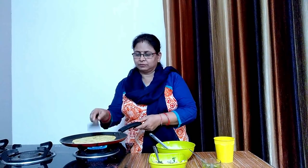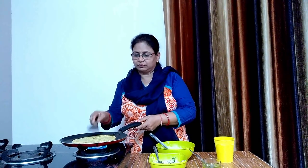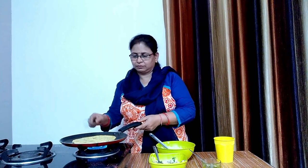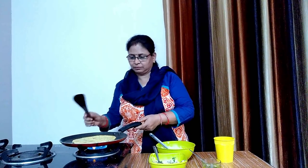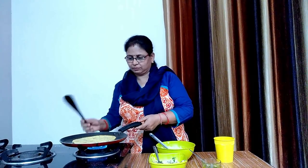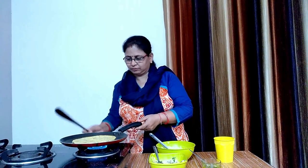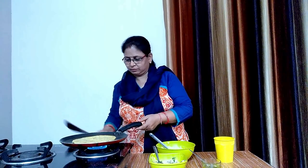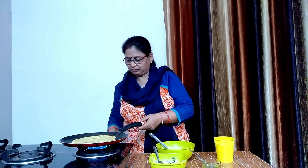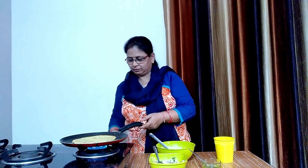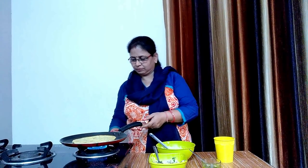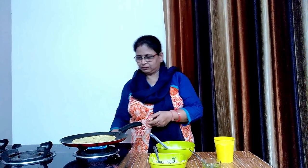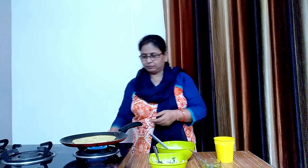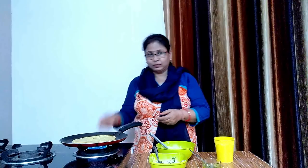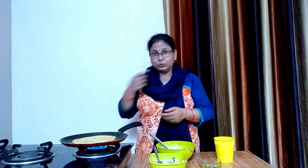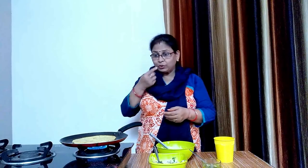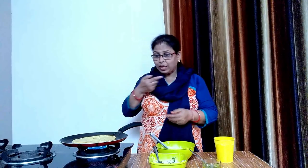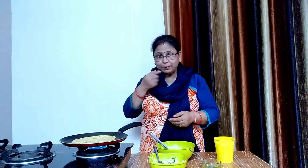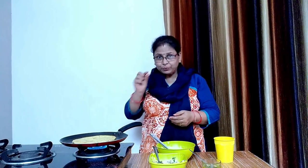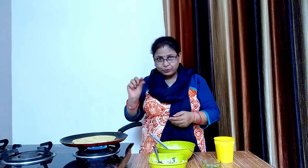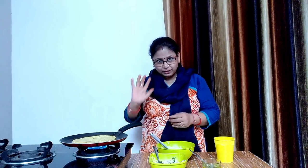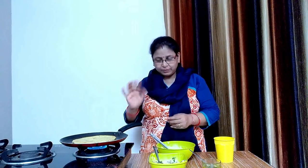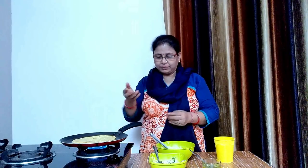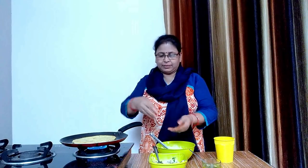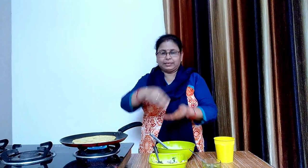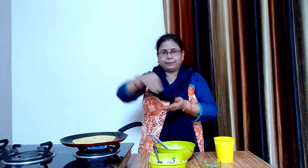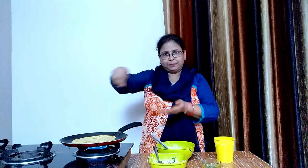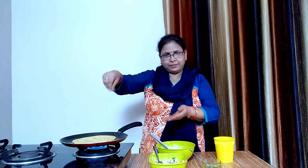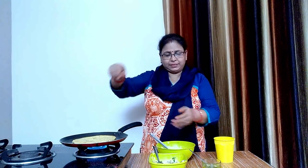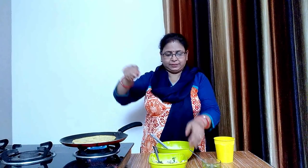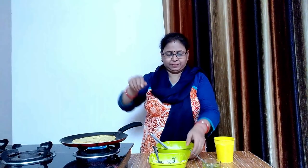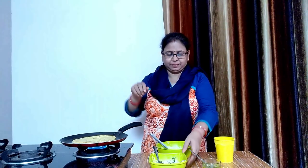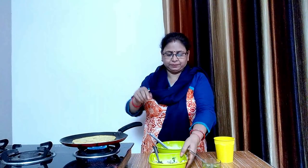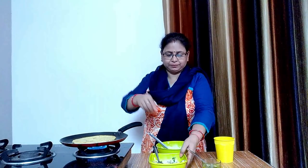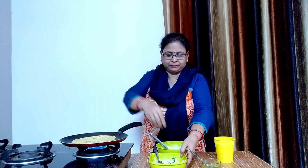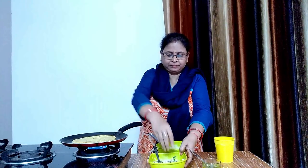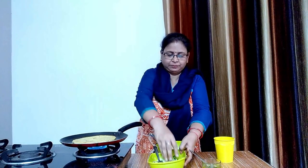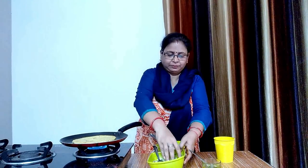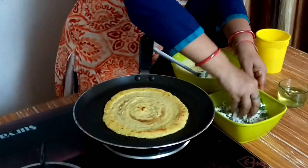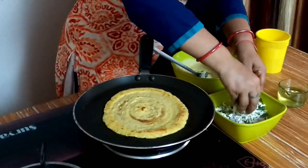देखिए दोनों साइट से सिख चुका है अब जो हमने फिलिंग बनाई थी इसके उपर डाल लेंगे